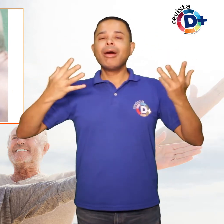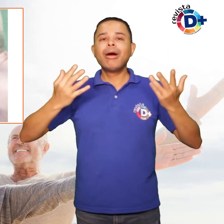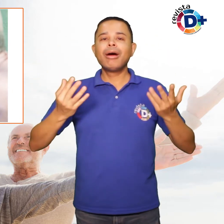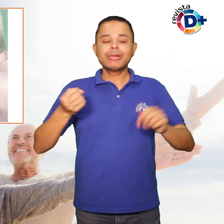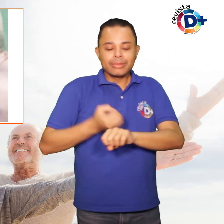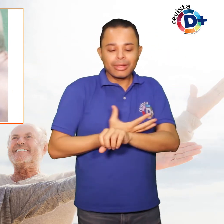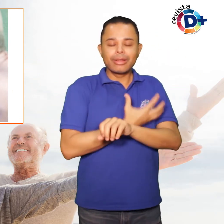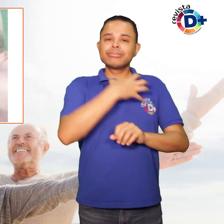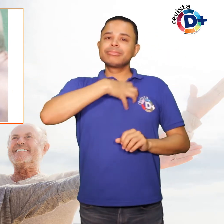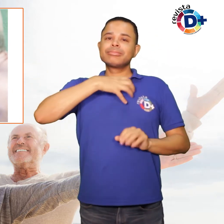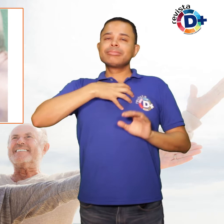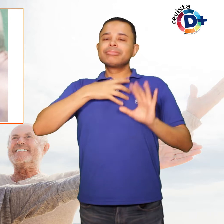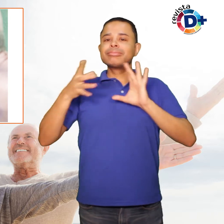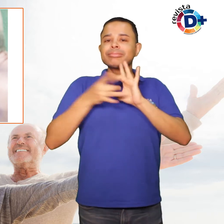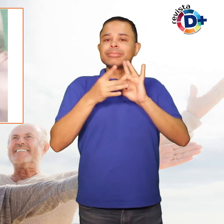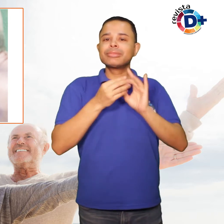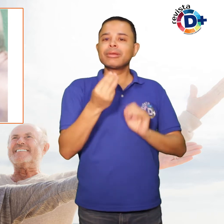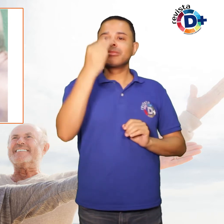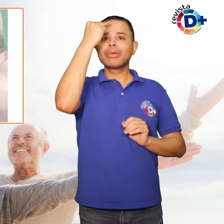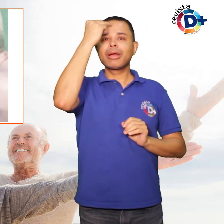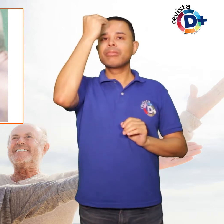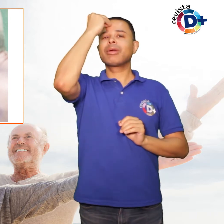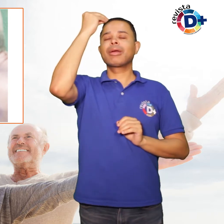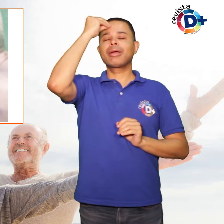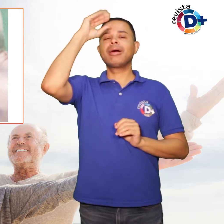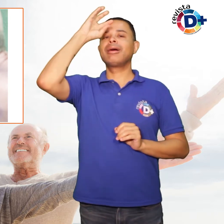emoções e gerando memória afetiva. Conclui.